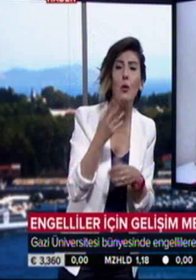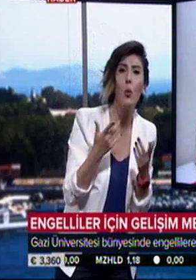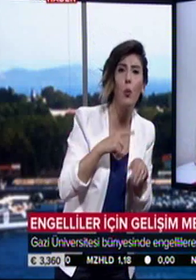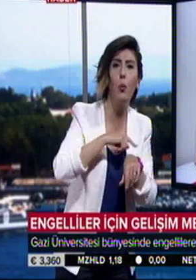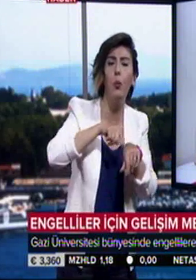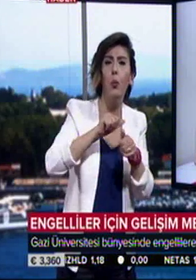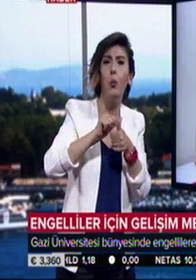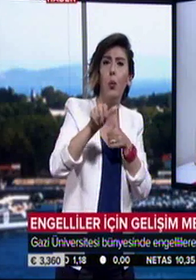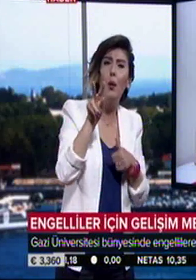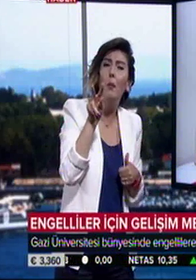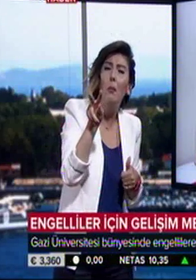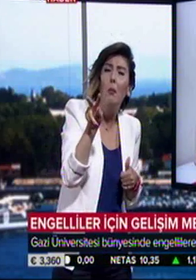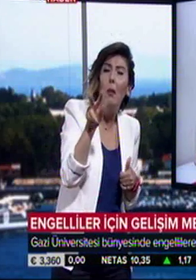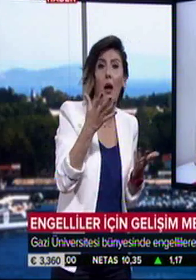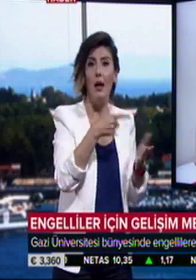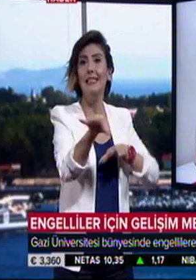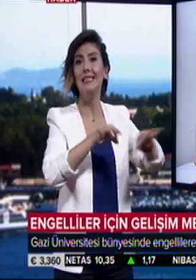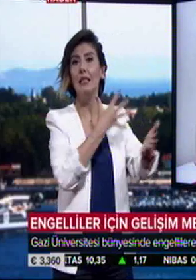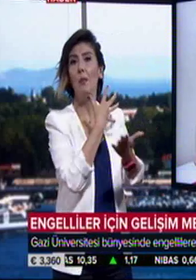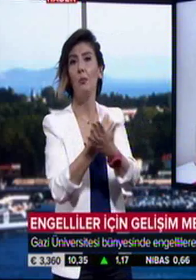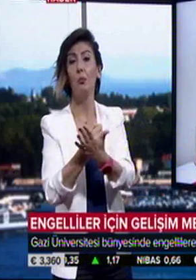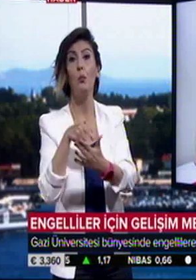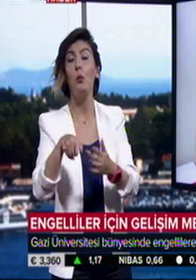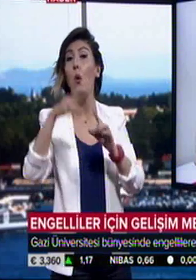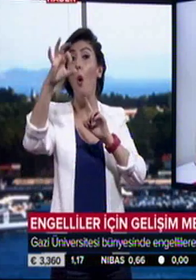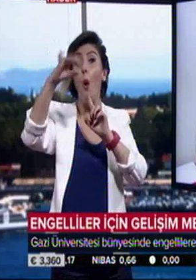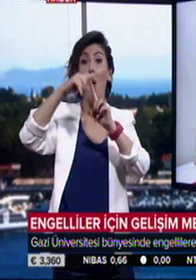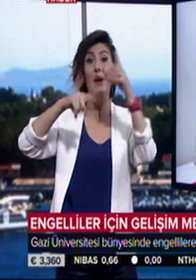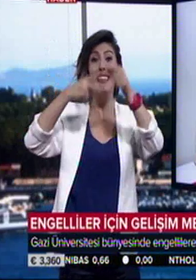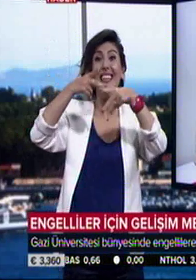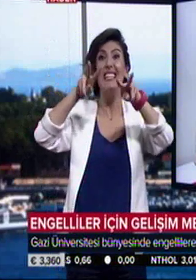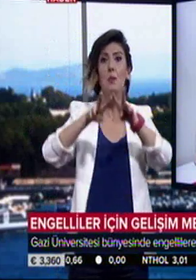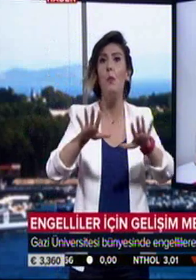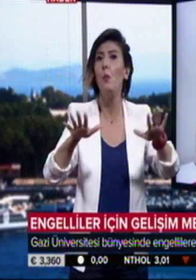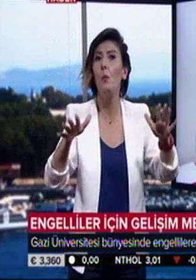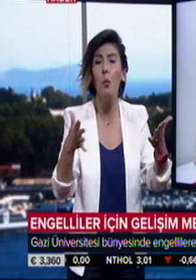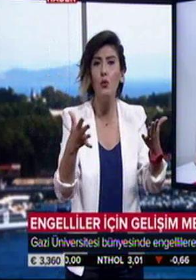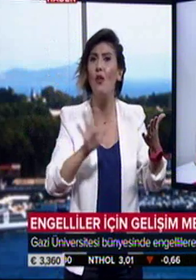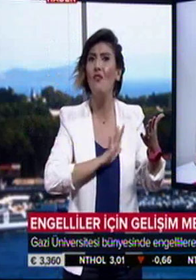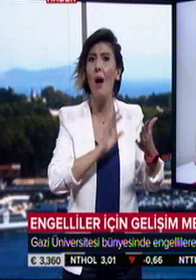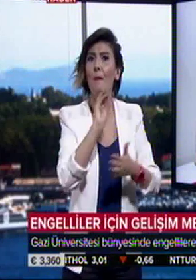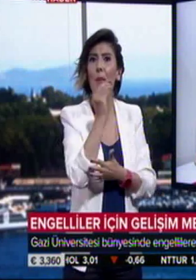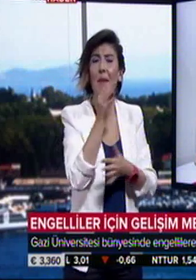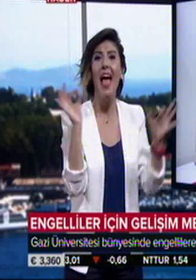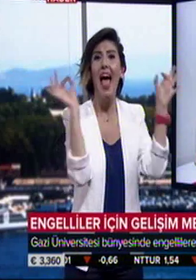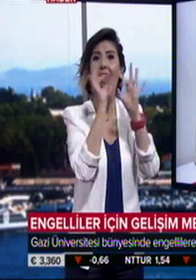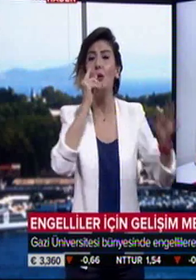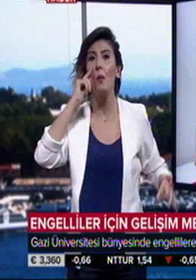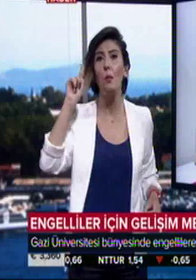tamamen sistem kaydediyor. Bu da otizm spektrum bozukluğu riski serkeleyen erken dönem bebeklerde bize çok önemli bir